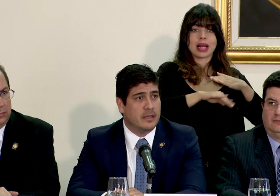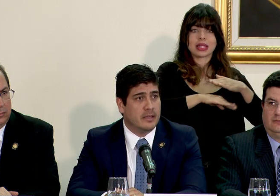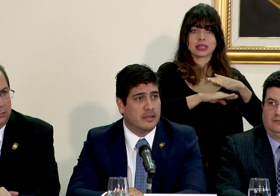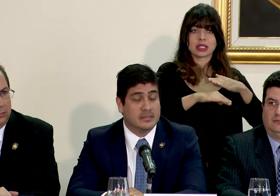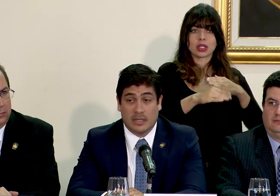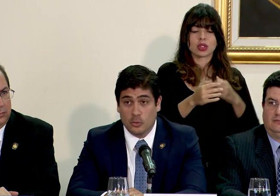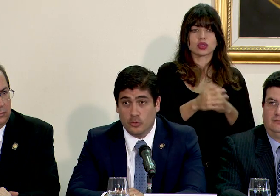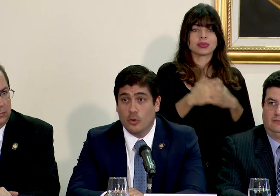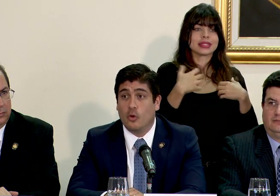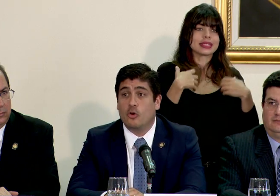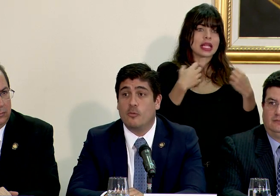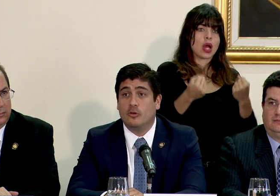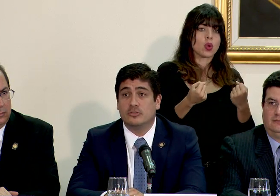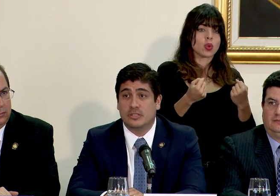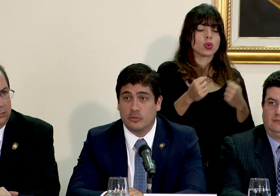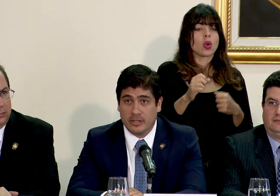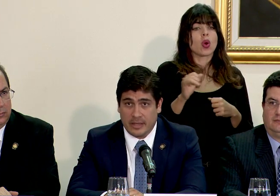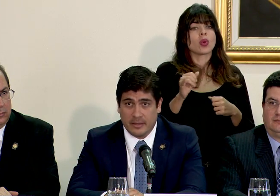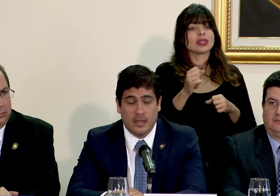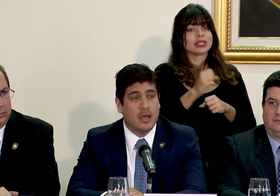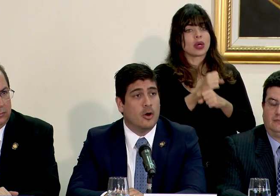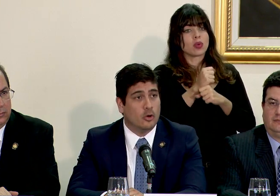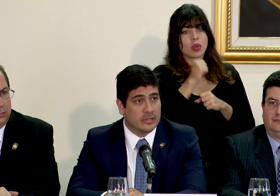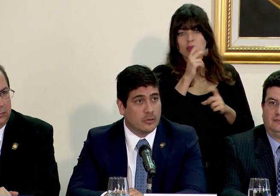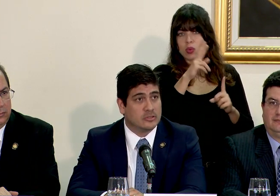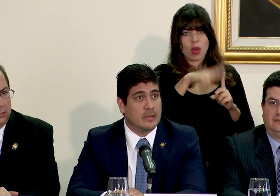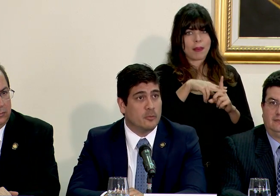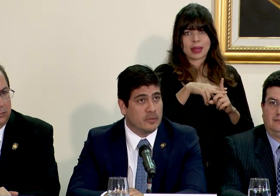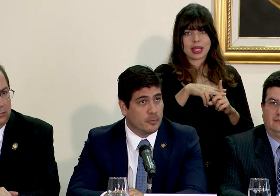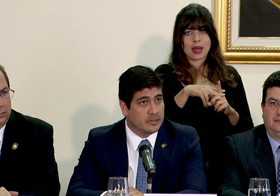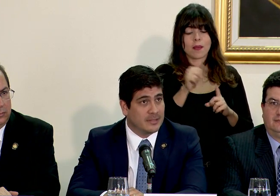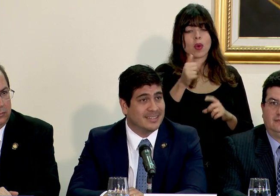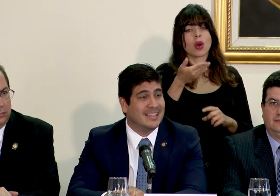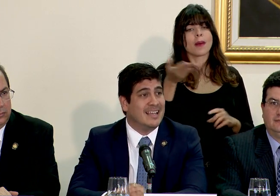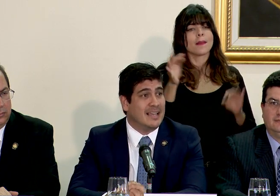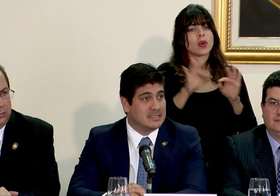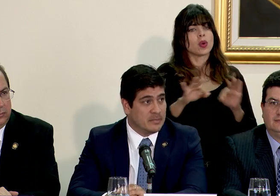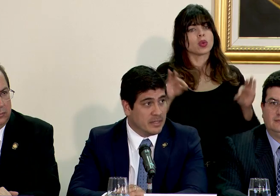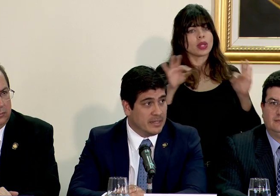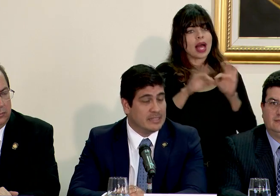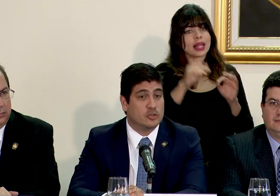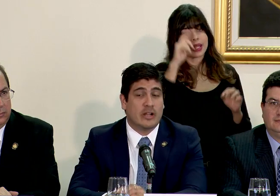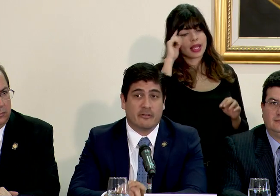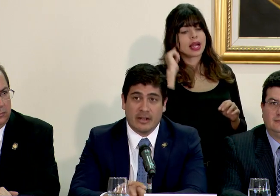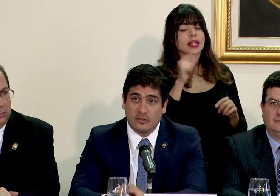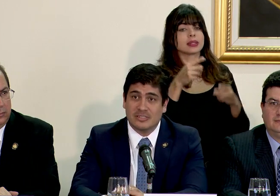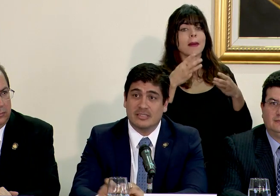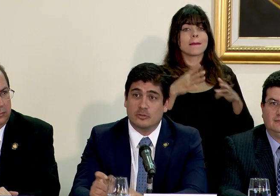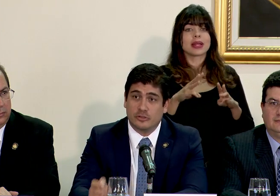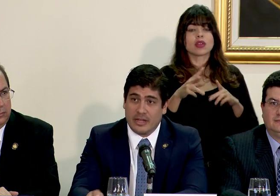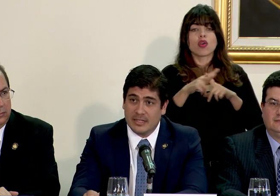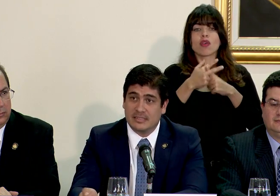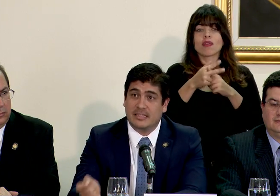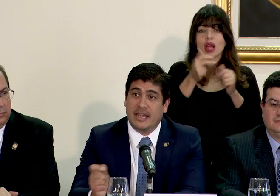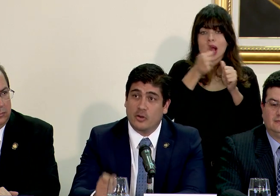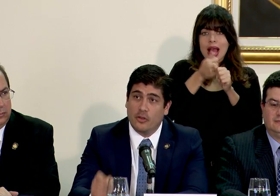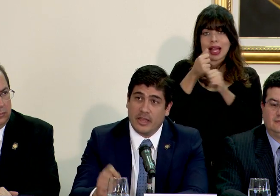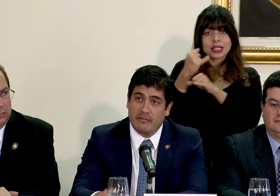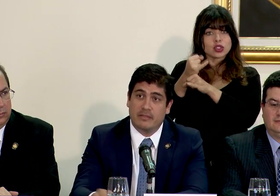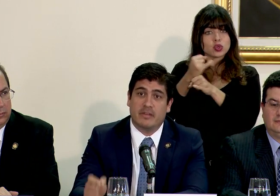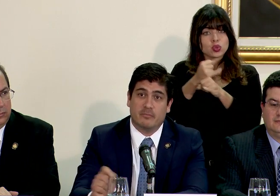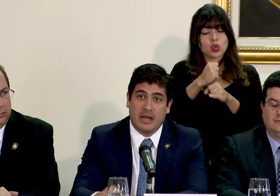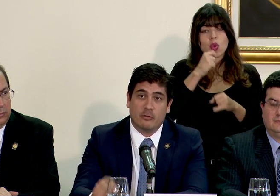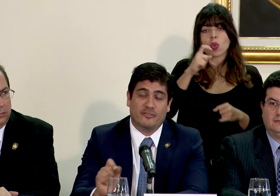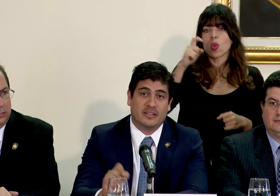salud o como seguridad. Otra cosa muy importante, estas medidas son arreglos institucionales que